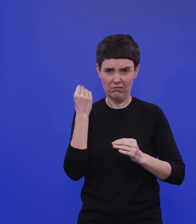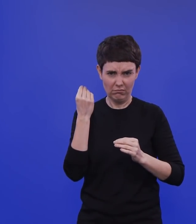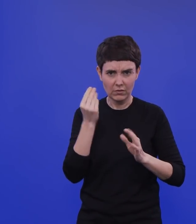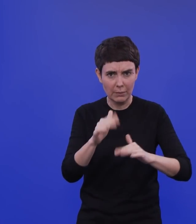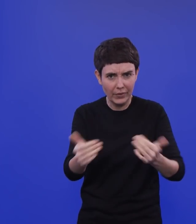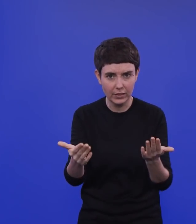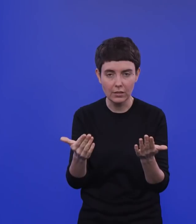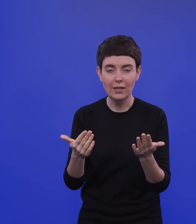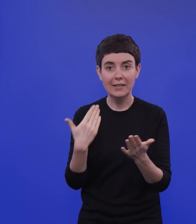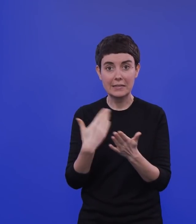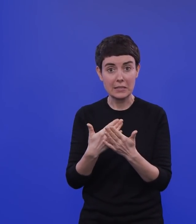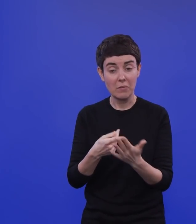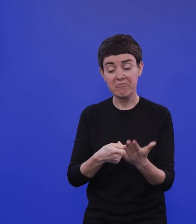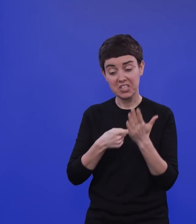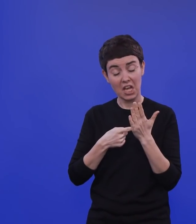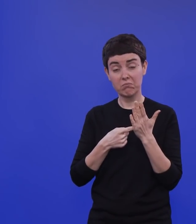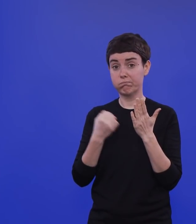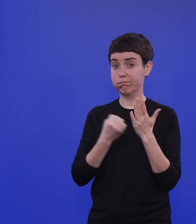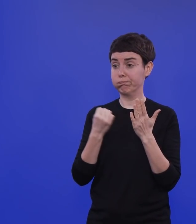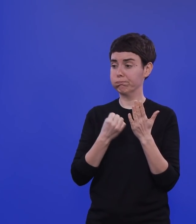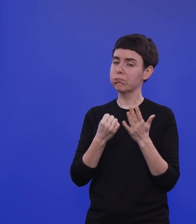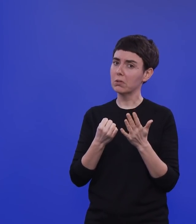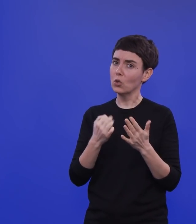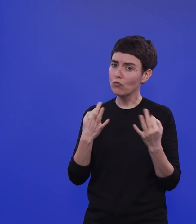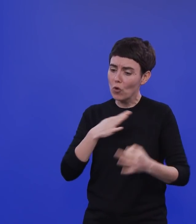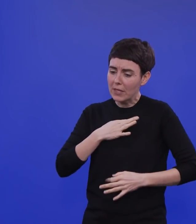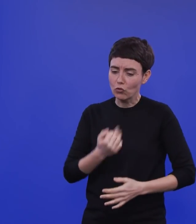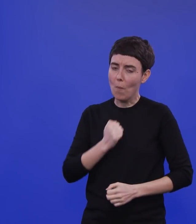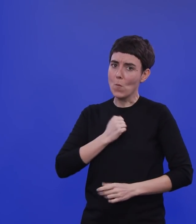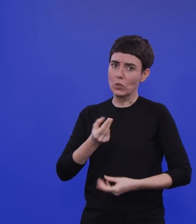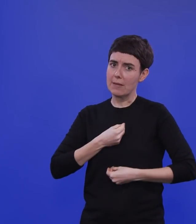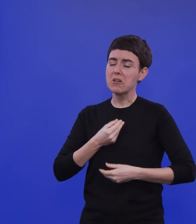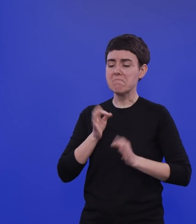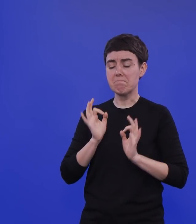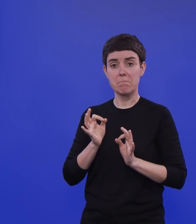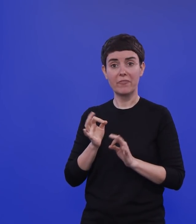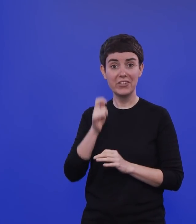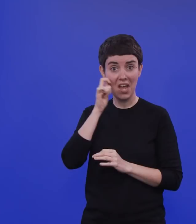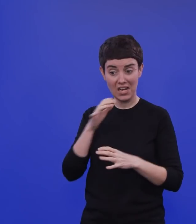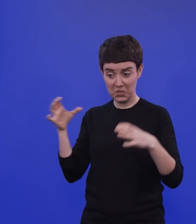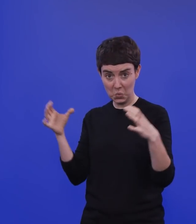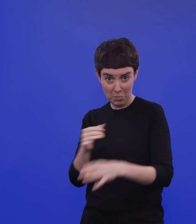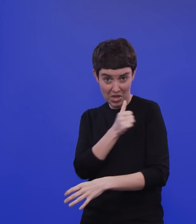absolut ermutigend zu sehen, dass die Hälfte einer geimpften Altersgruppe diesen Effekt dann schon